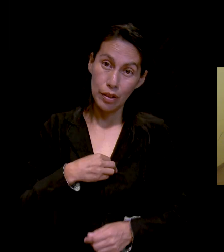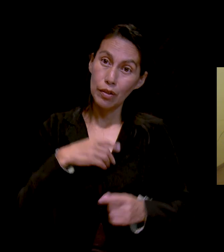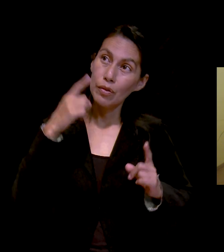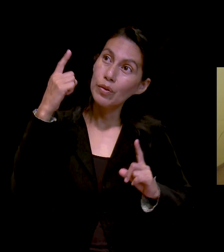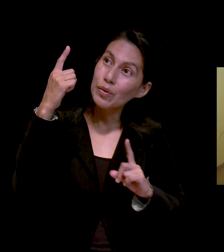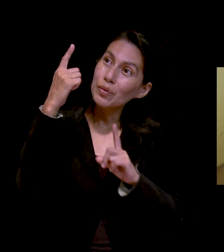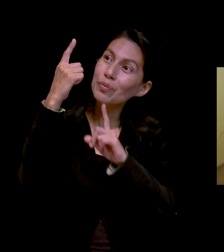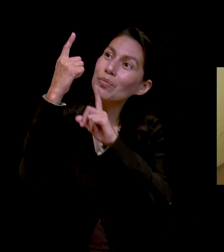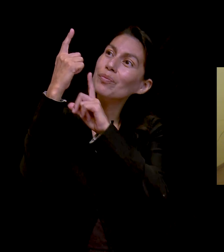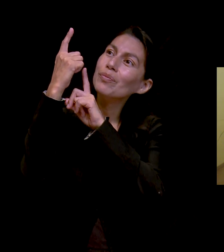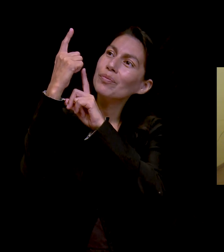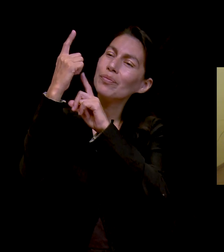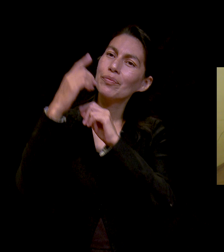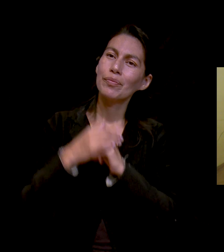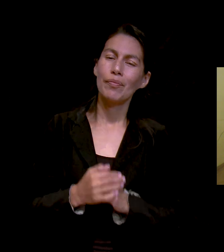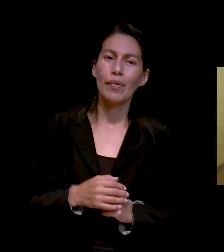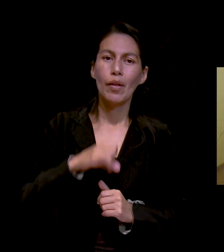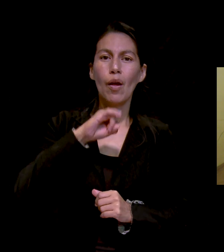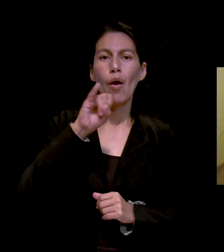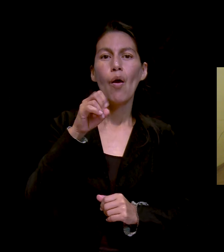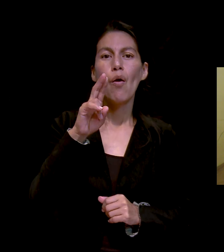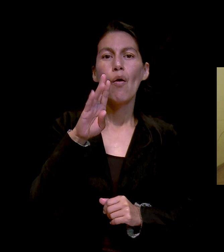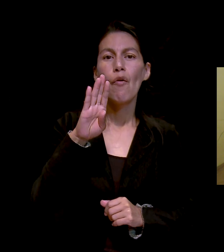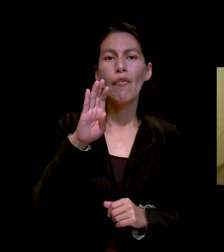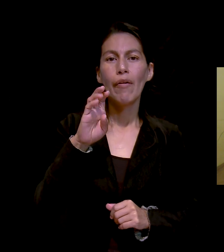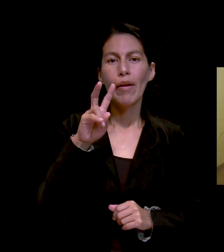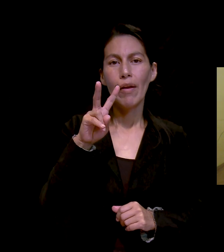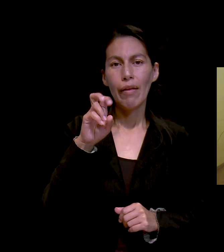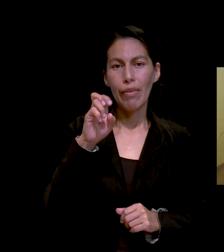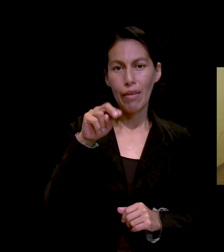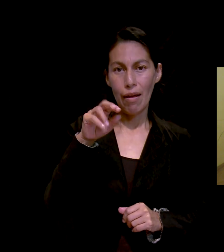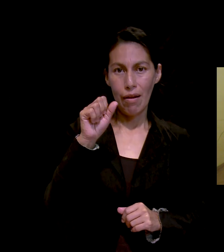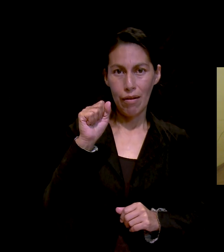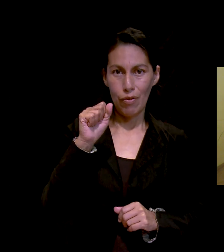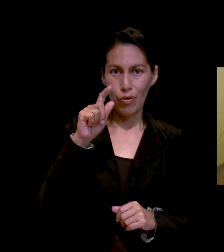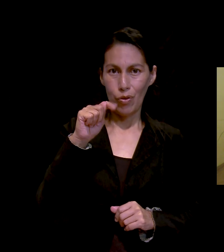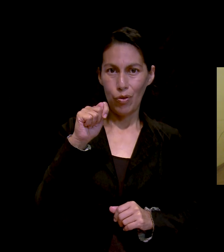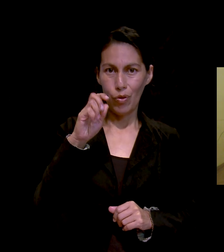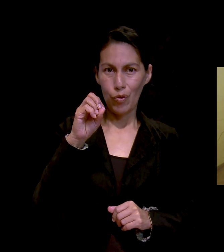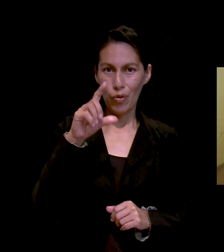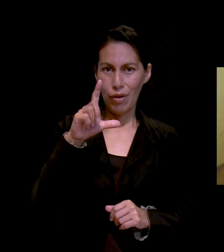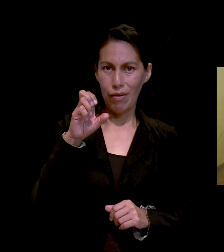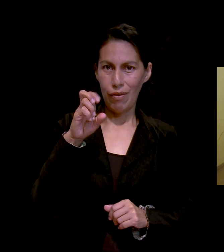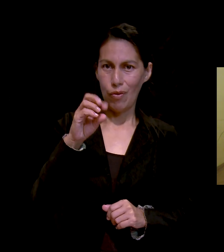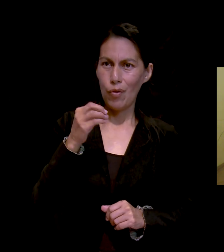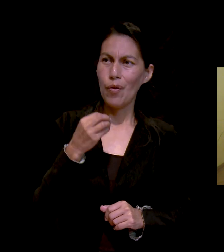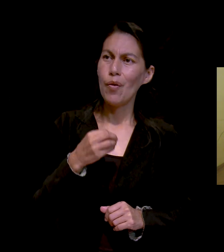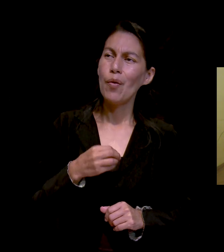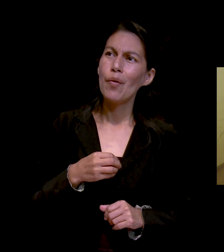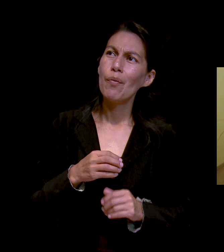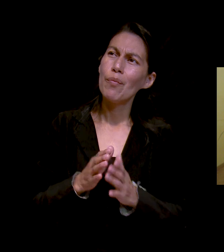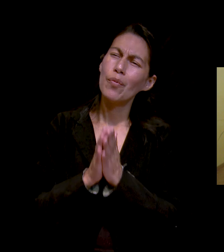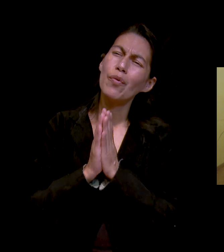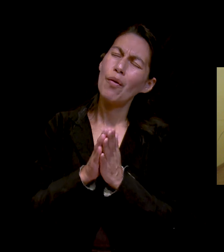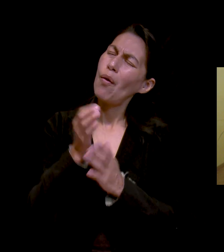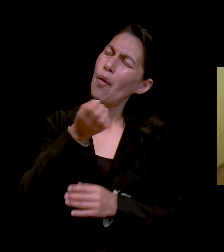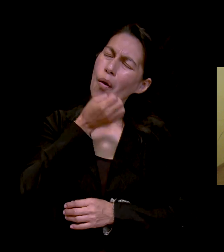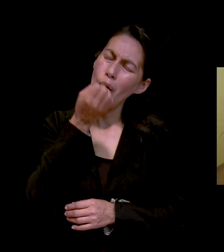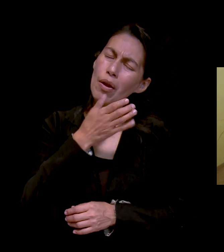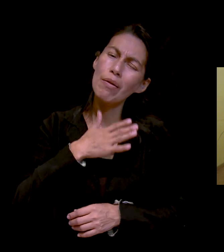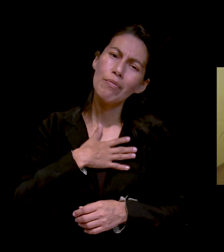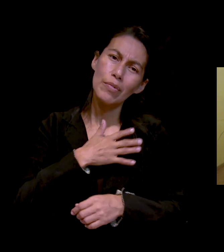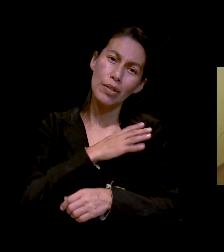buenas noches. Excelente programa. Les pido que oren por mi esposa que está en recuperación de una cirugía de columna.